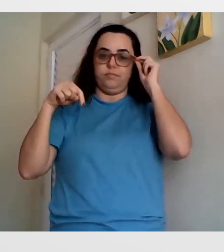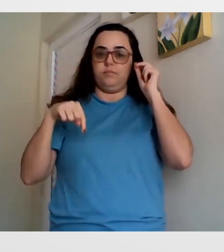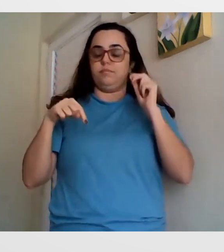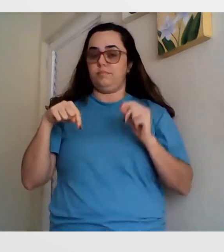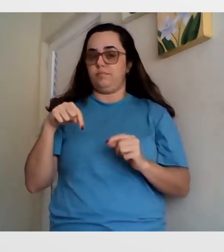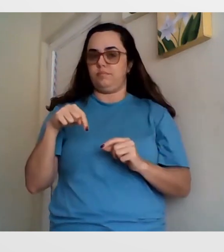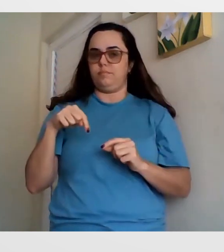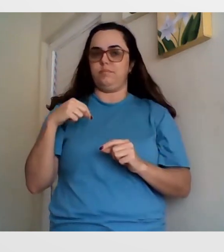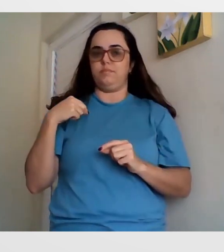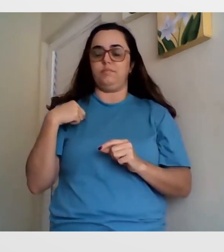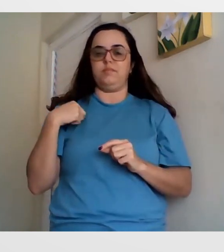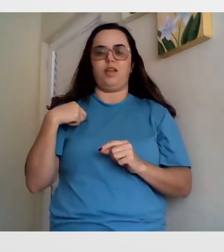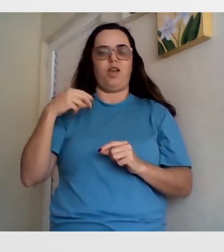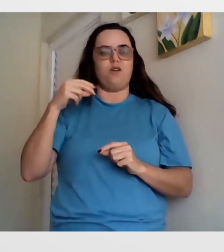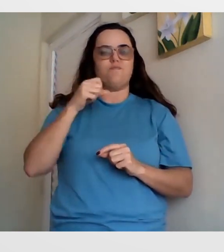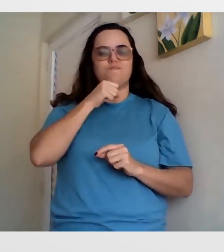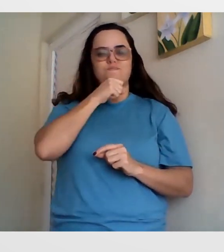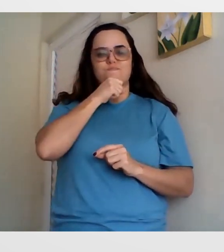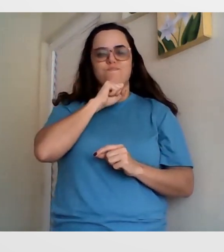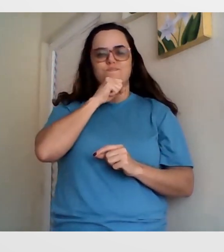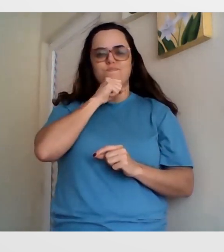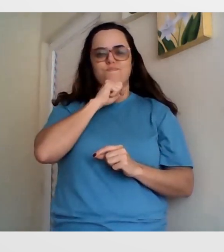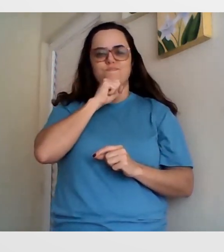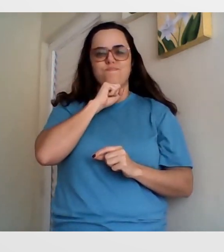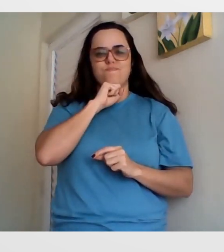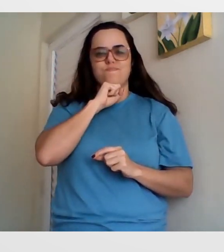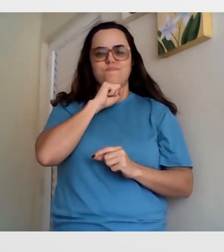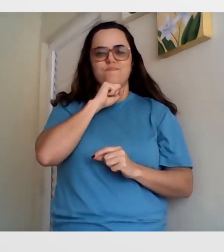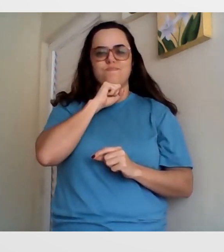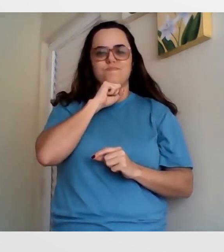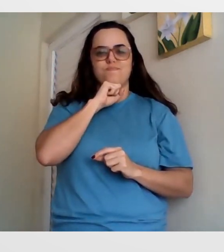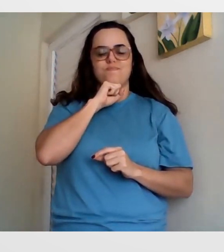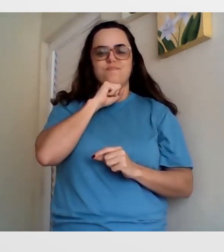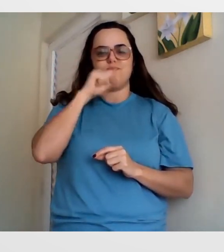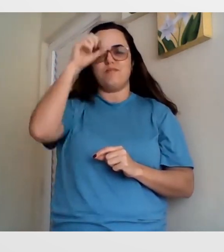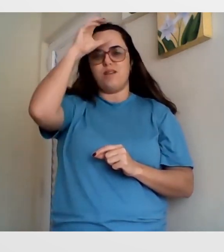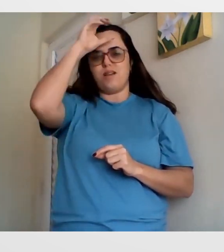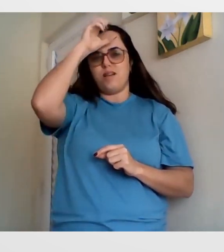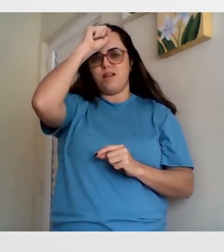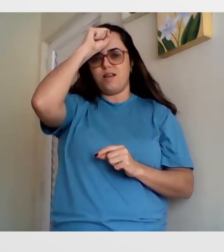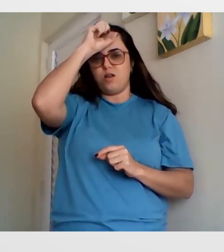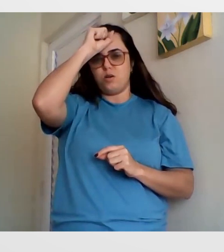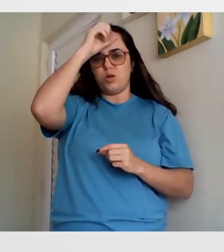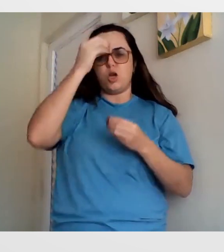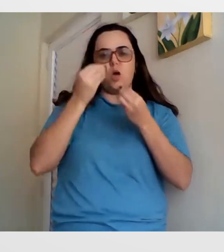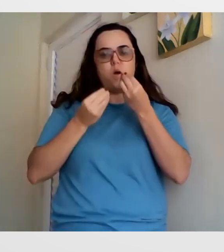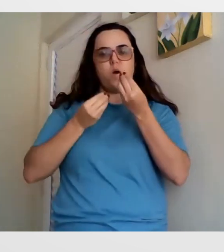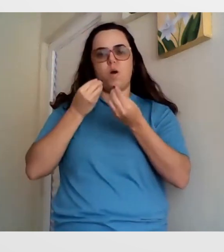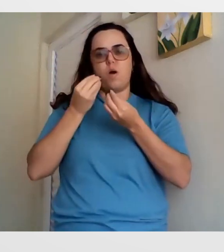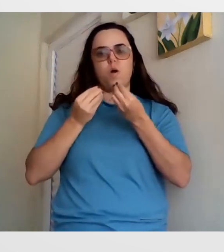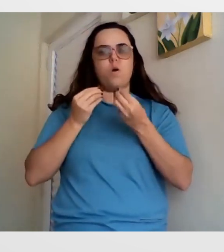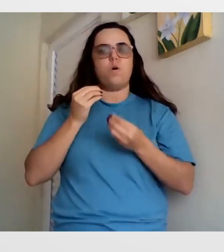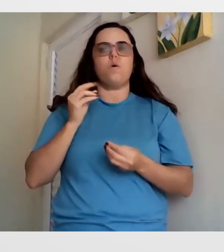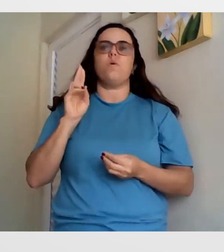pela internet, aprender a Libras de forma online, e o computador que eu uso aqui, ele é meu velho. Então,